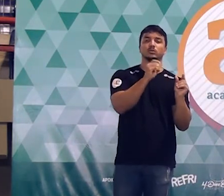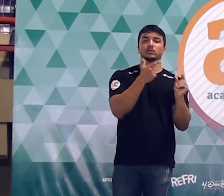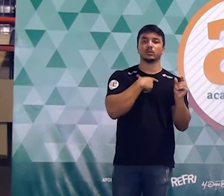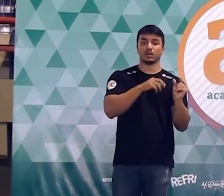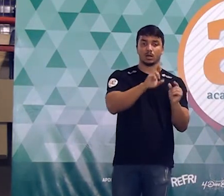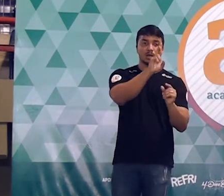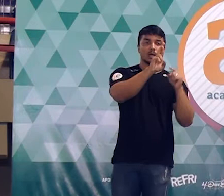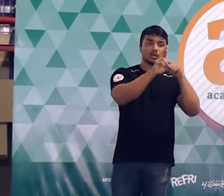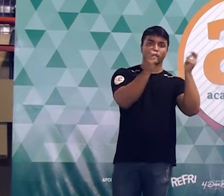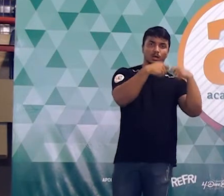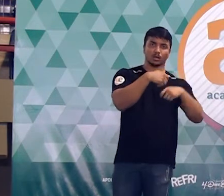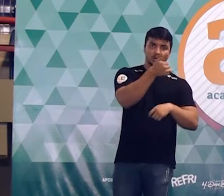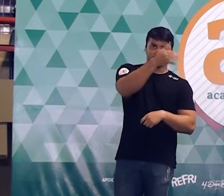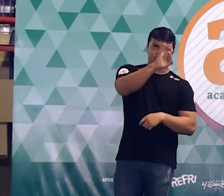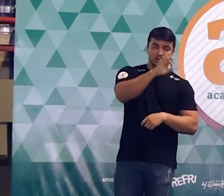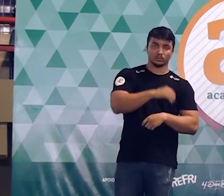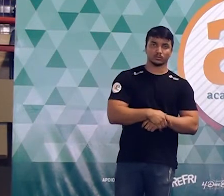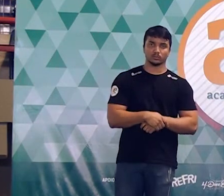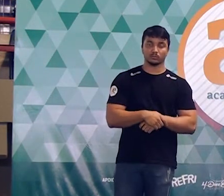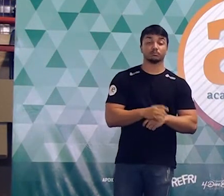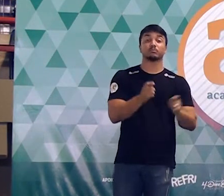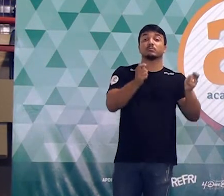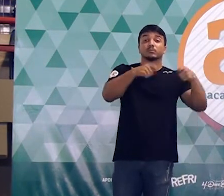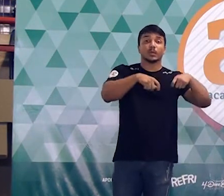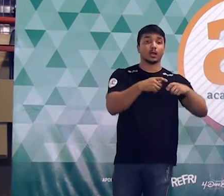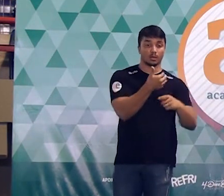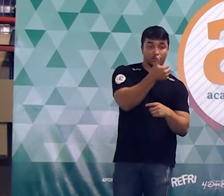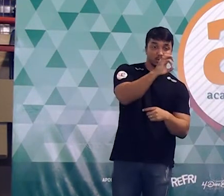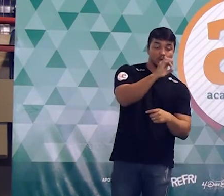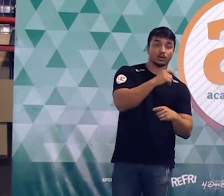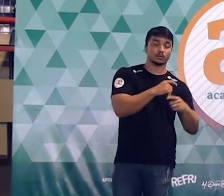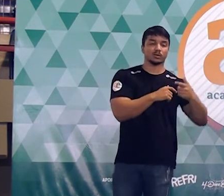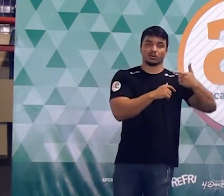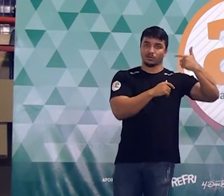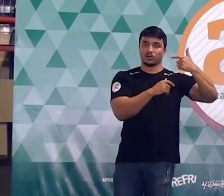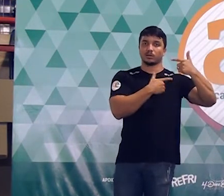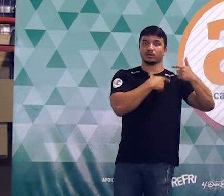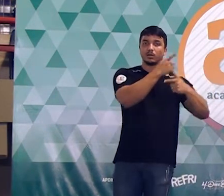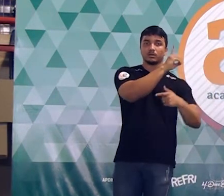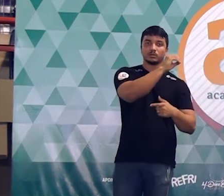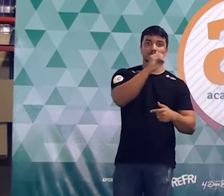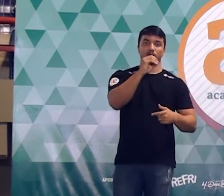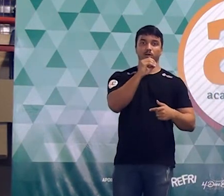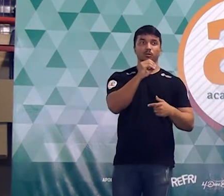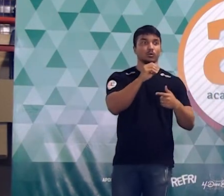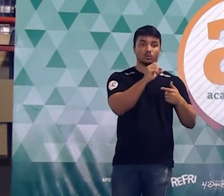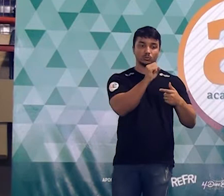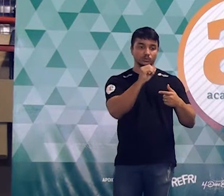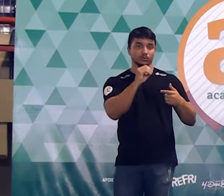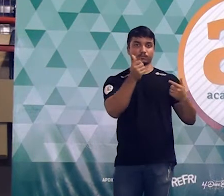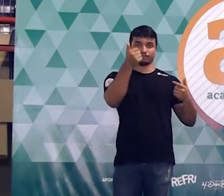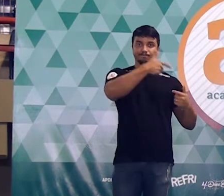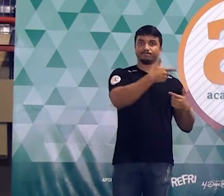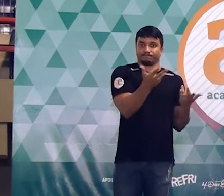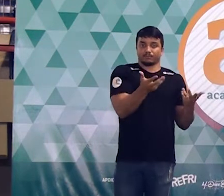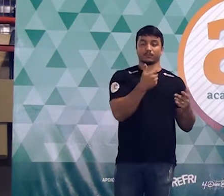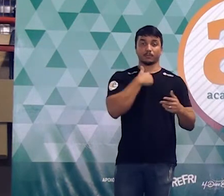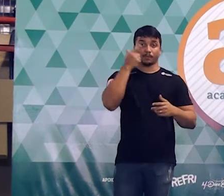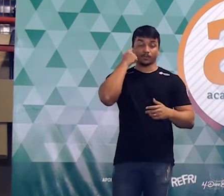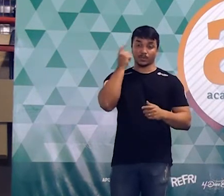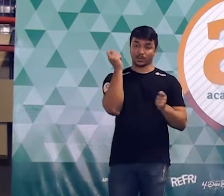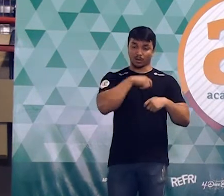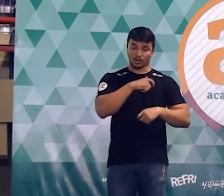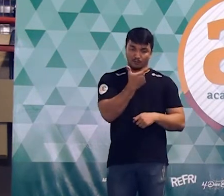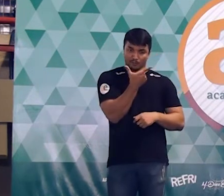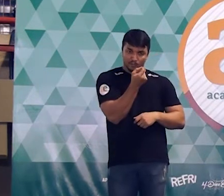o r podia ser dez? Podia. Porque dez ao quadrado dá cem e cem é menor do que oitocentos. O r podia